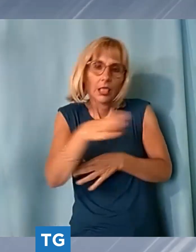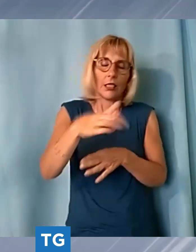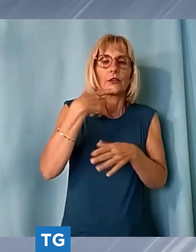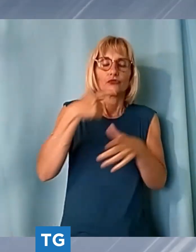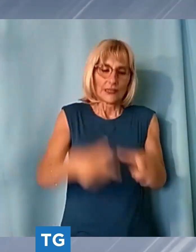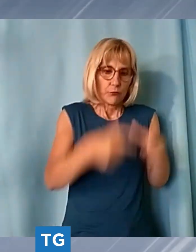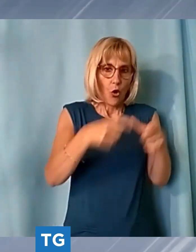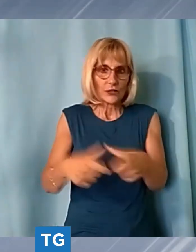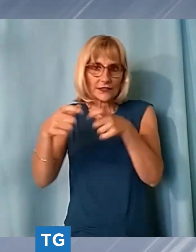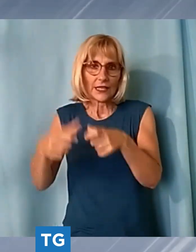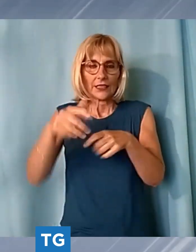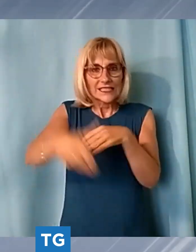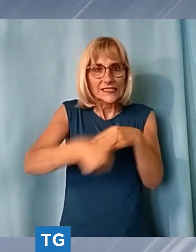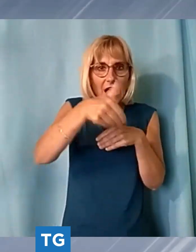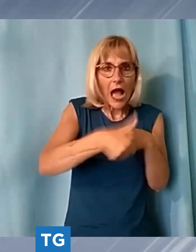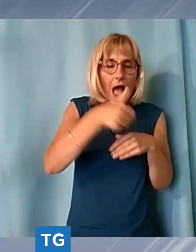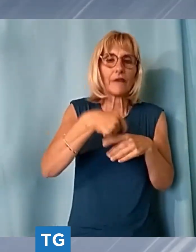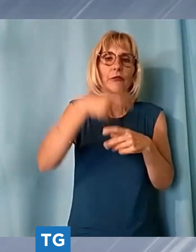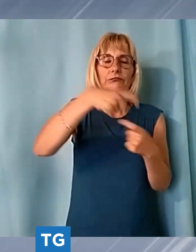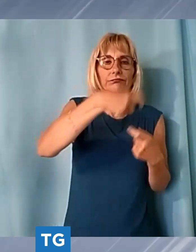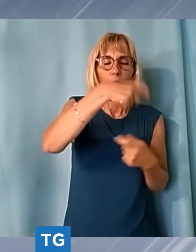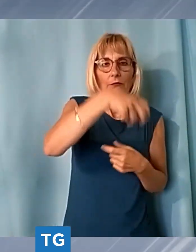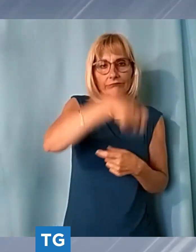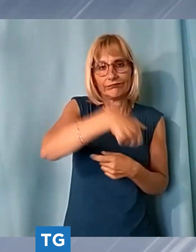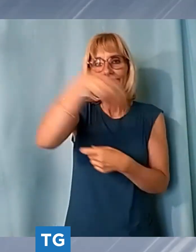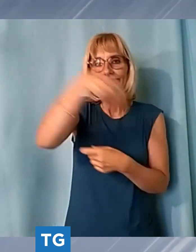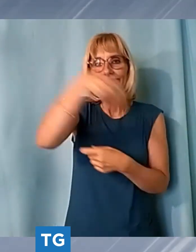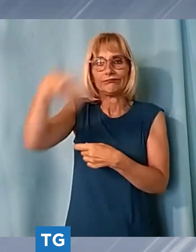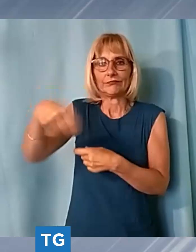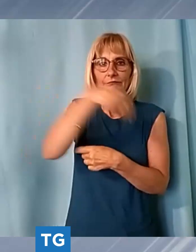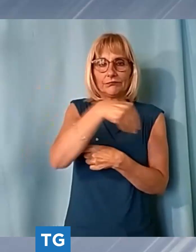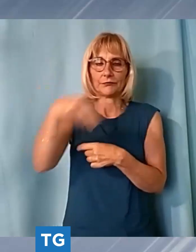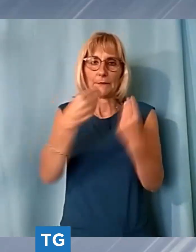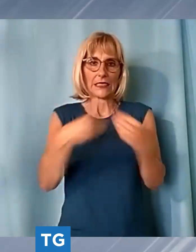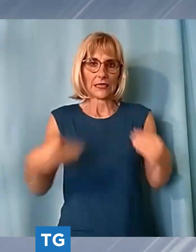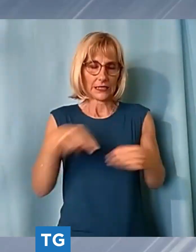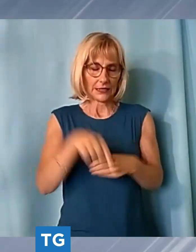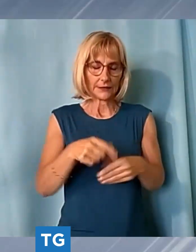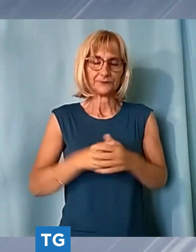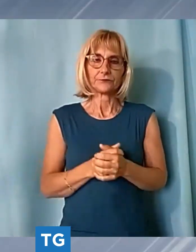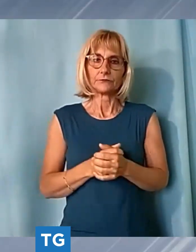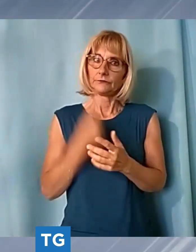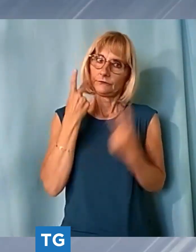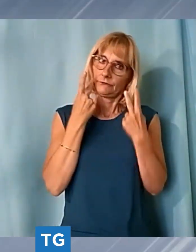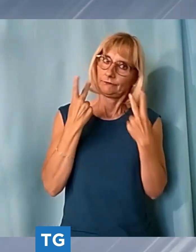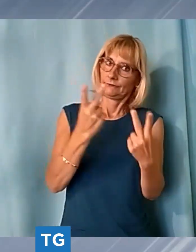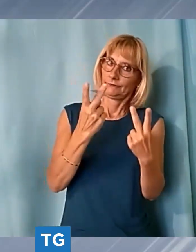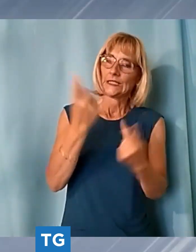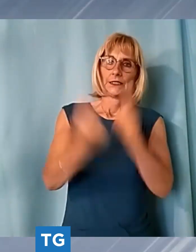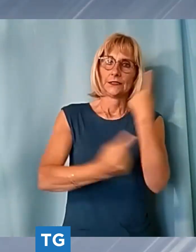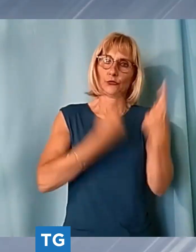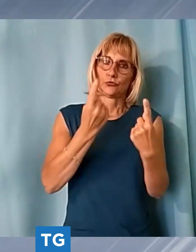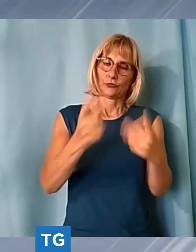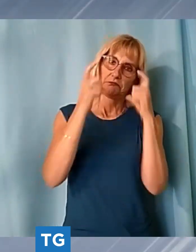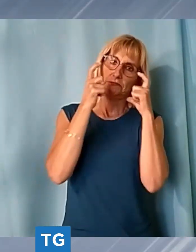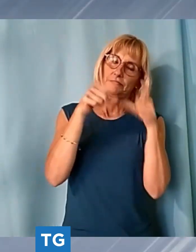mezzi meccanici che spostano il materiale per terminare i lavori una situazione che al di là della brutta immagine presentata ai turisti che